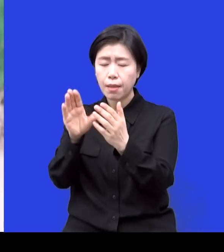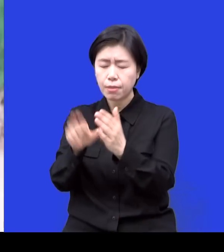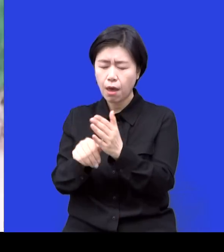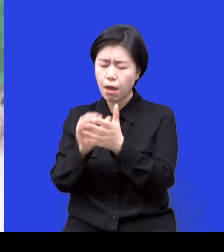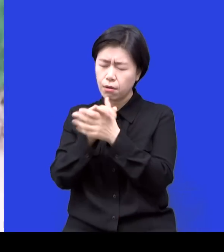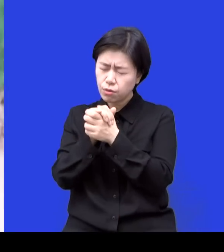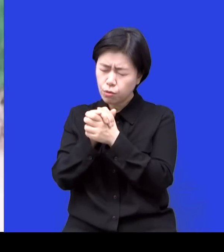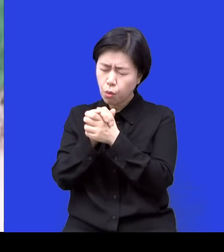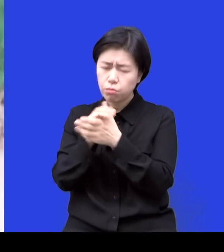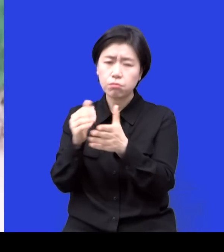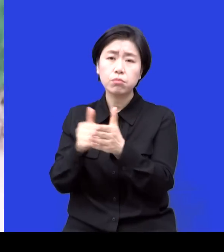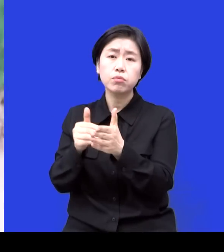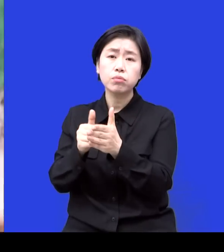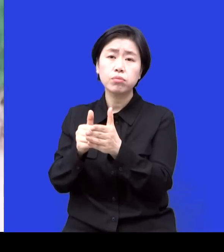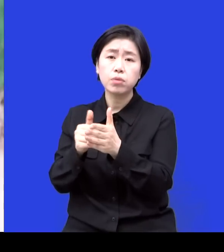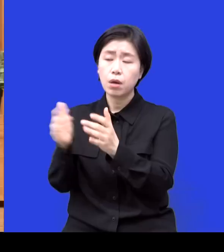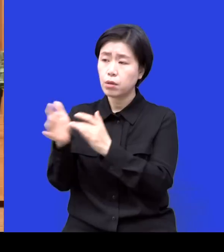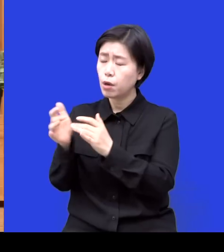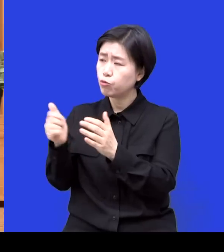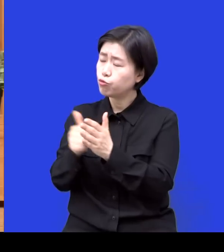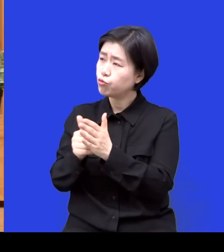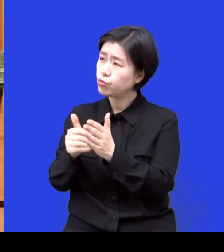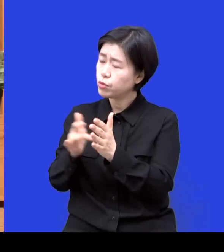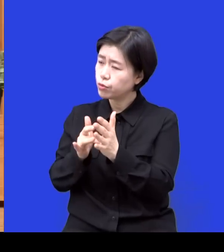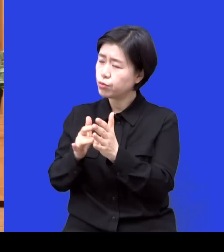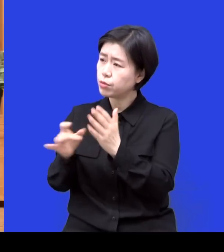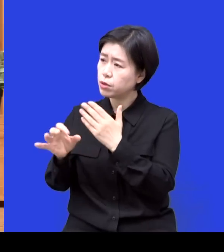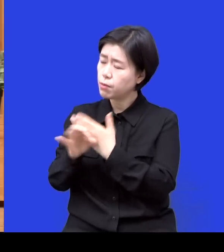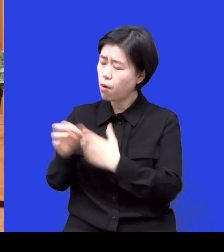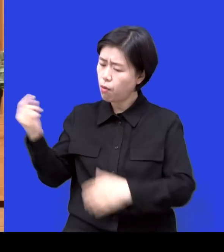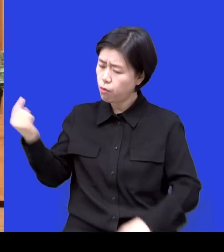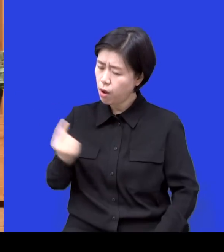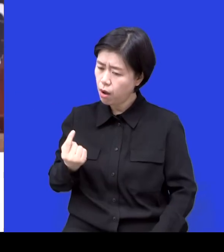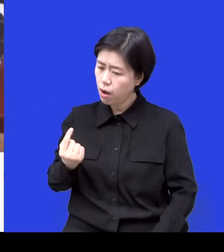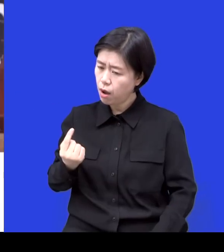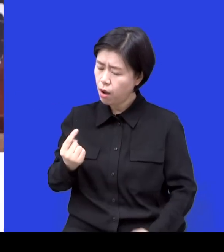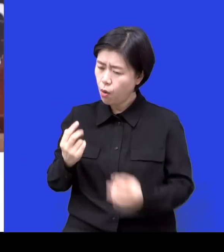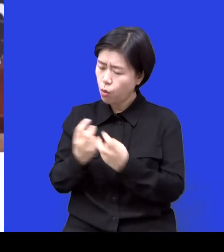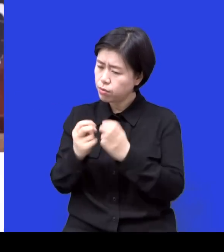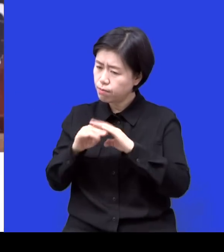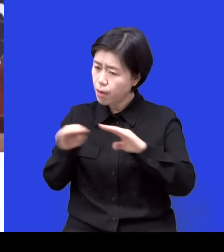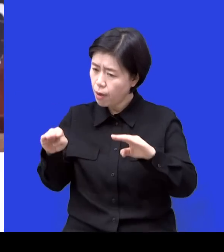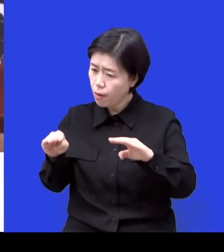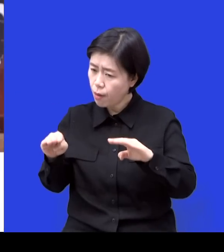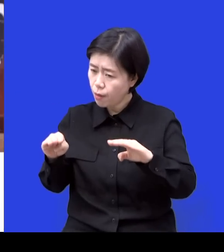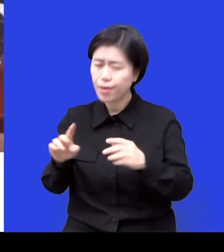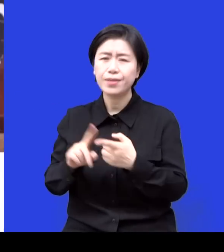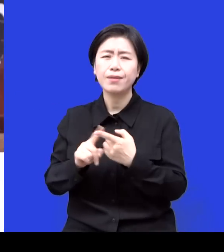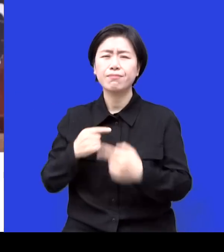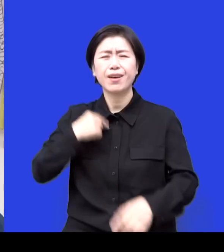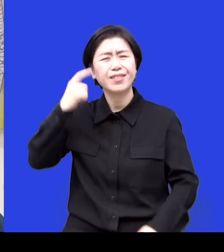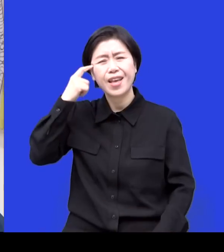했을까? 생각은 많이 안 해봤던 것 같아요. 근데 그런 부분에 있어서 많이 저도 배워야겠다는 그런 생각이 들었습니다. 감사합니다.